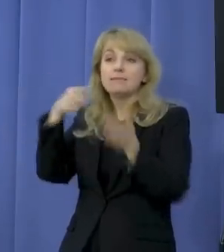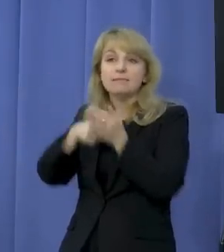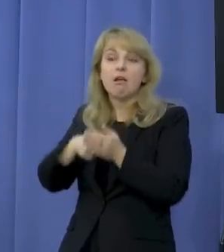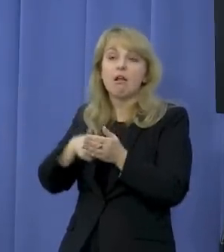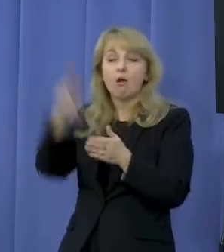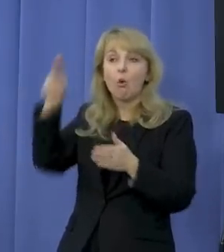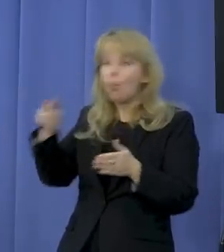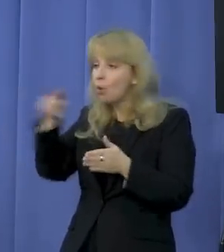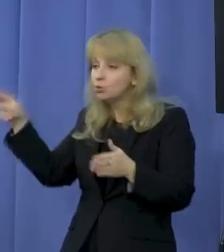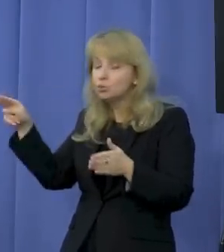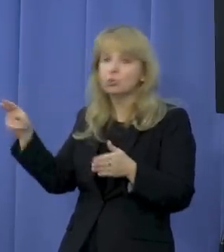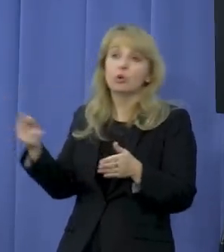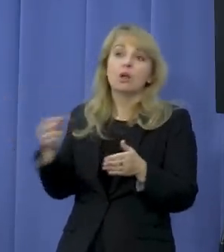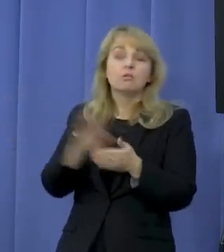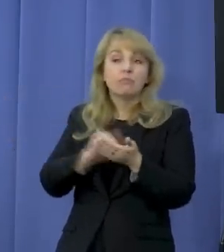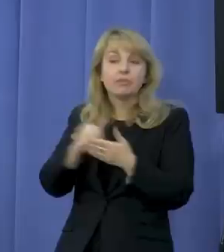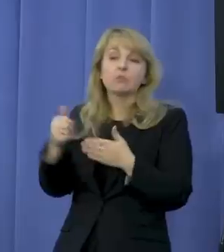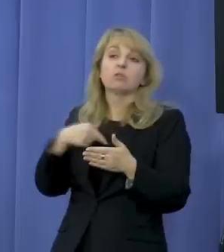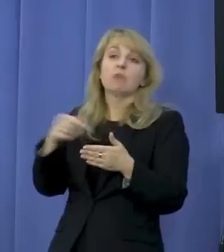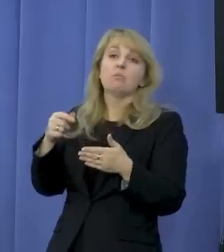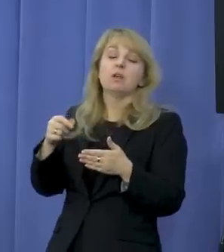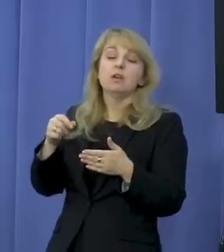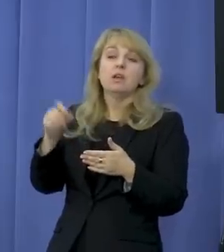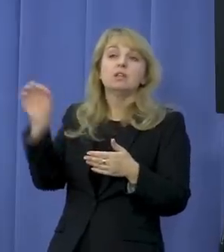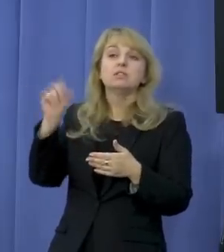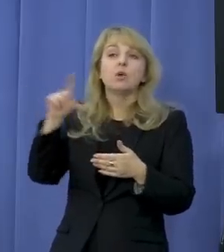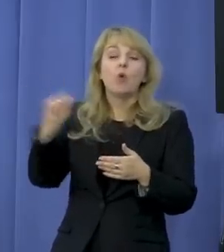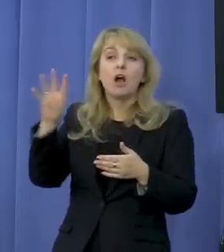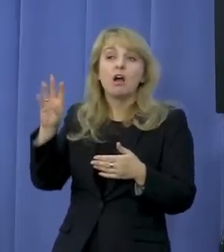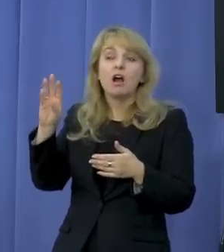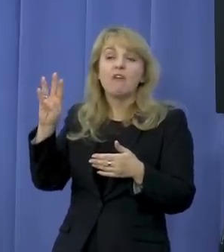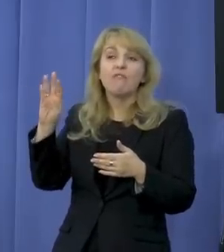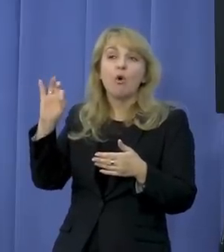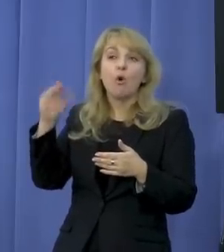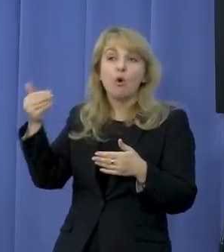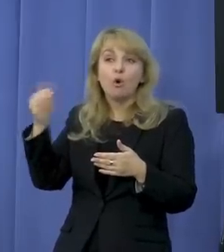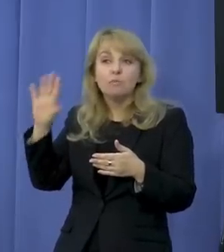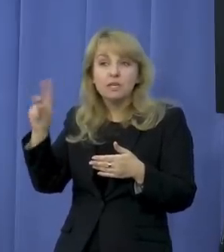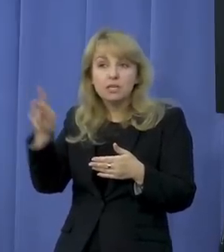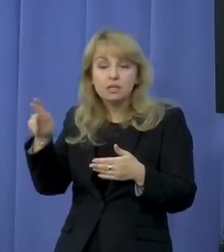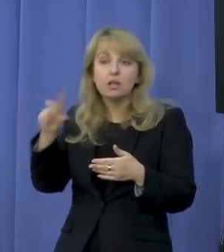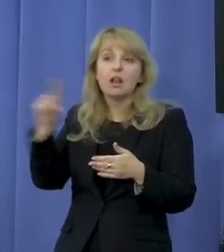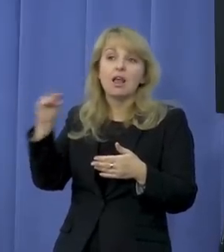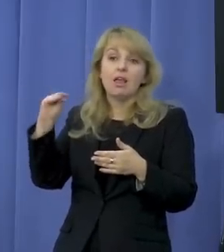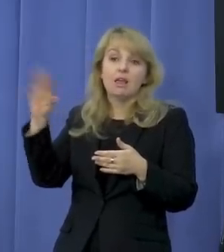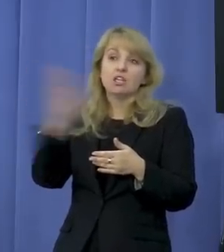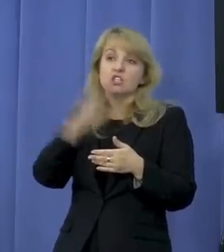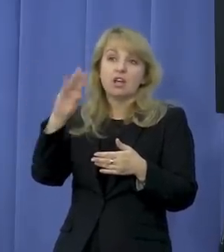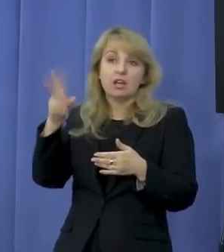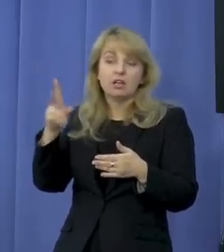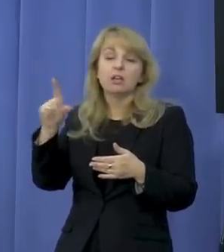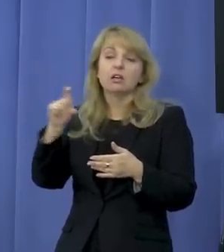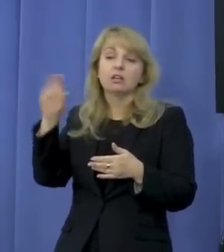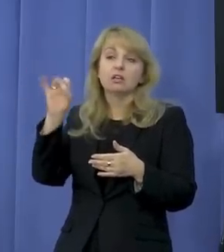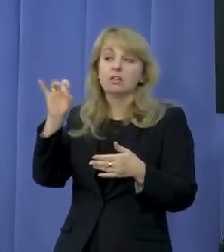przypadku Sławomira Leszka-Głodzia. Daniele hoduje sobie na takiej działce. W związku z tym